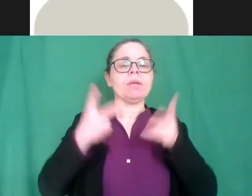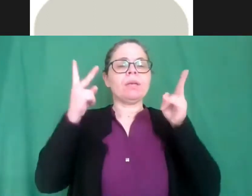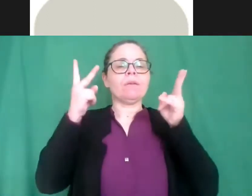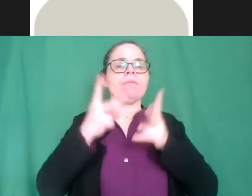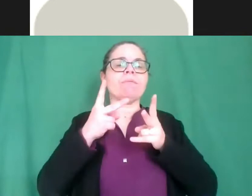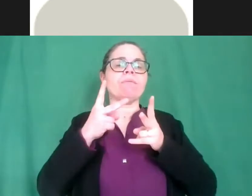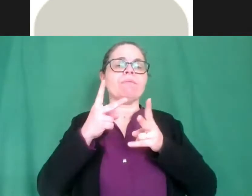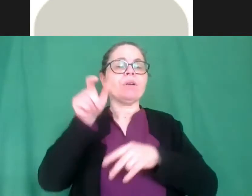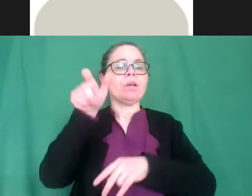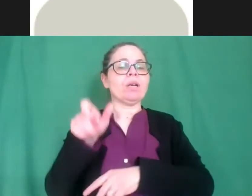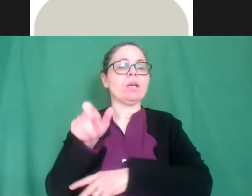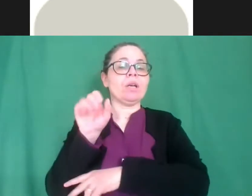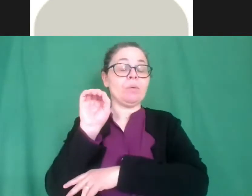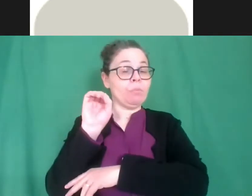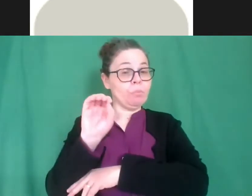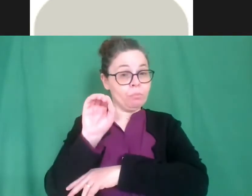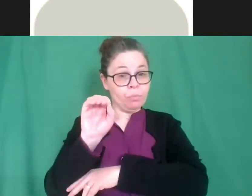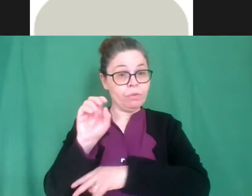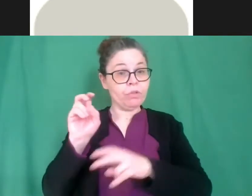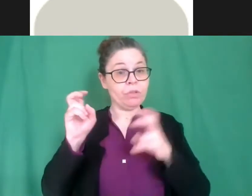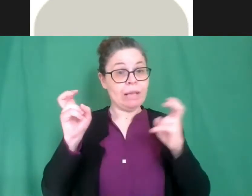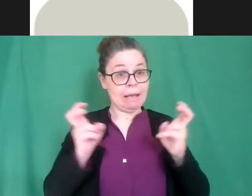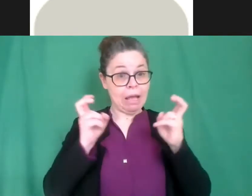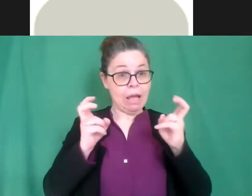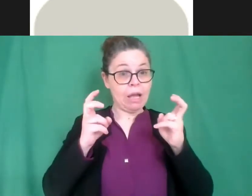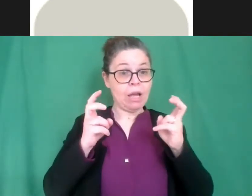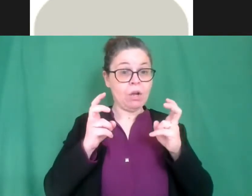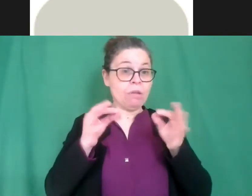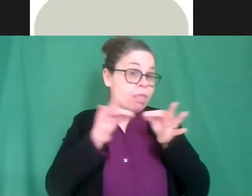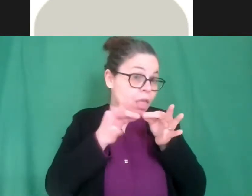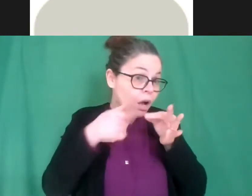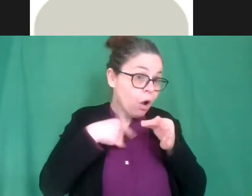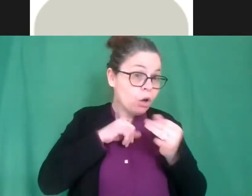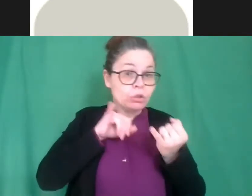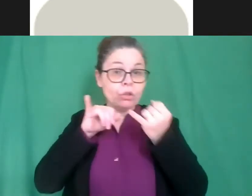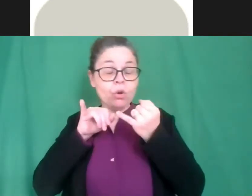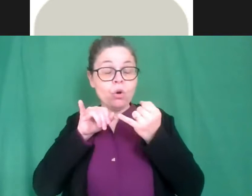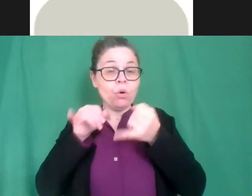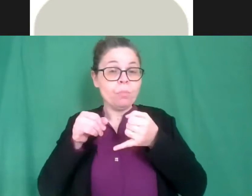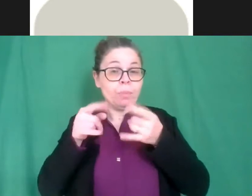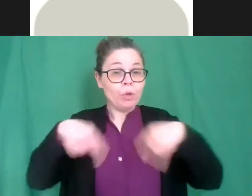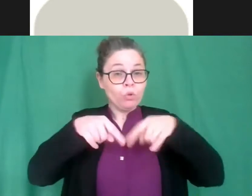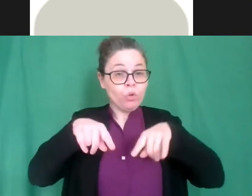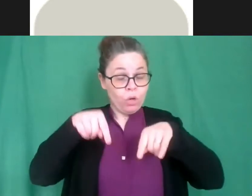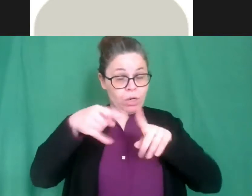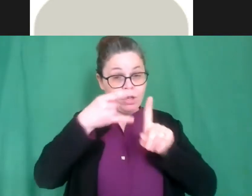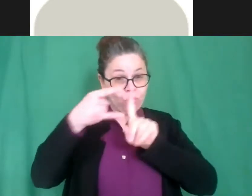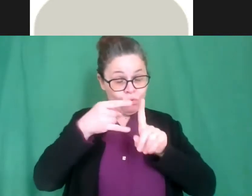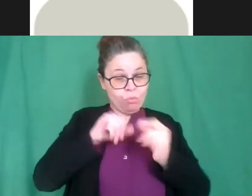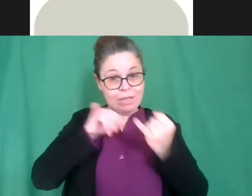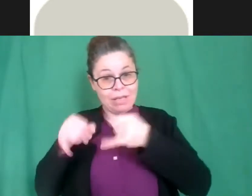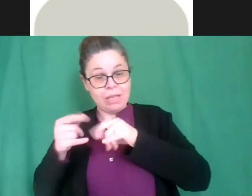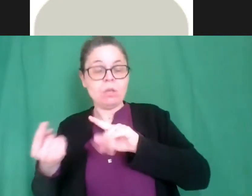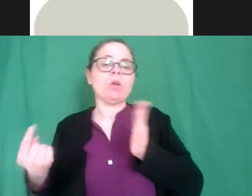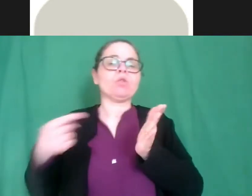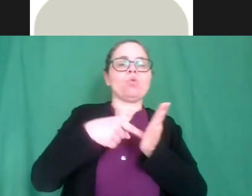tiene le fila di tutto il discorso me lo consente esco entro da una riunione all'altra perché così cerco alle mie spalle